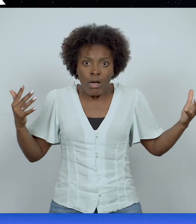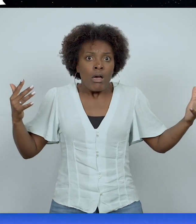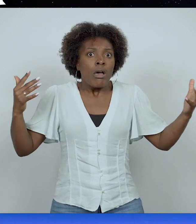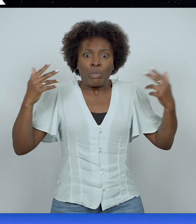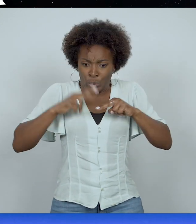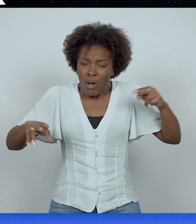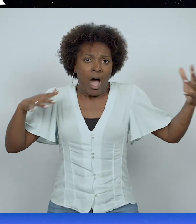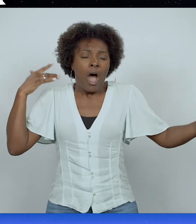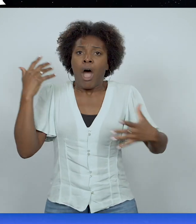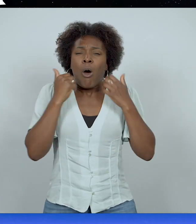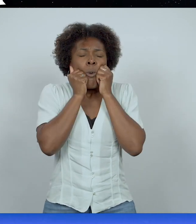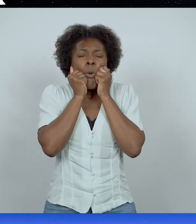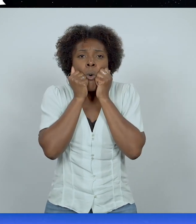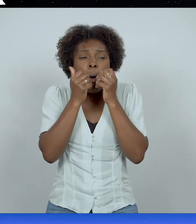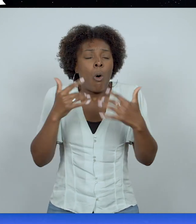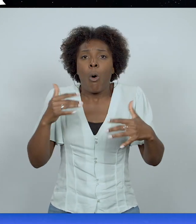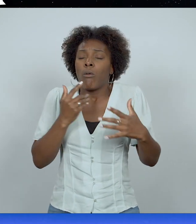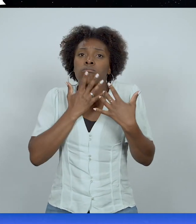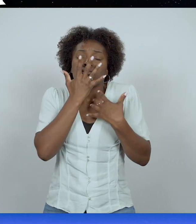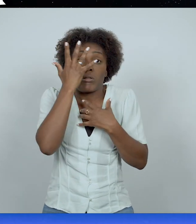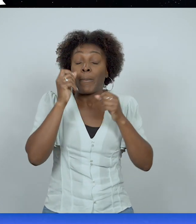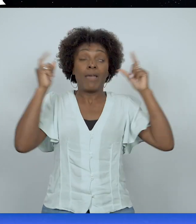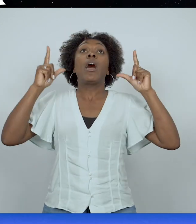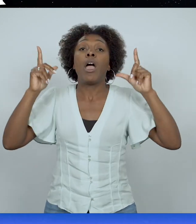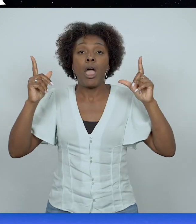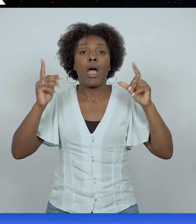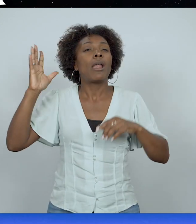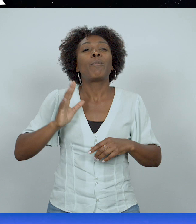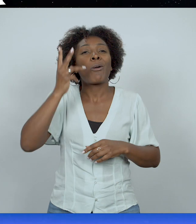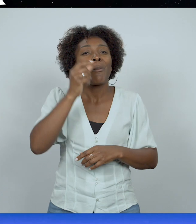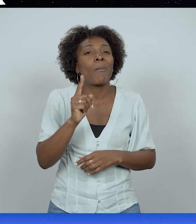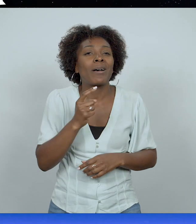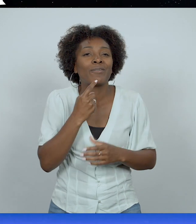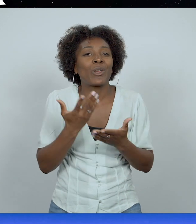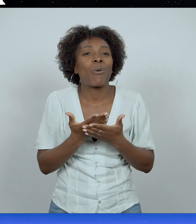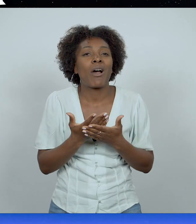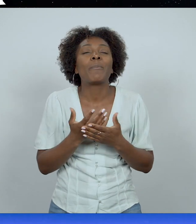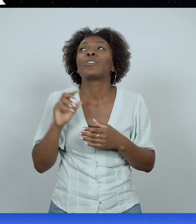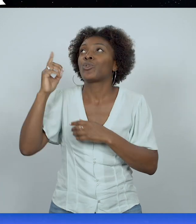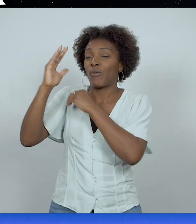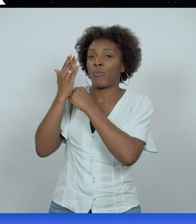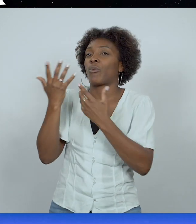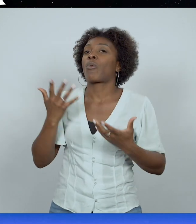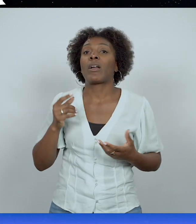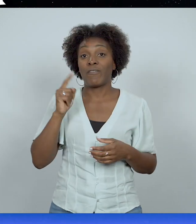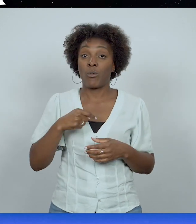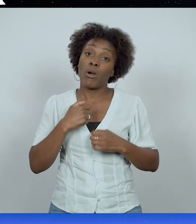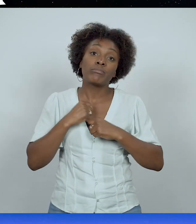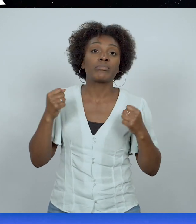réveillais. Mais je ne comprenais pas à l'époque ce que cela voulait dire. Mais maintenant je sais que Dieu, ce qu'il était en train de me dire, c'était, j'aimerais que tu sois